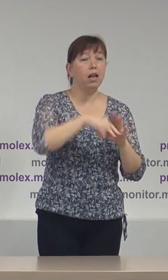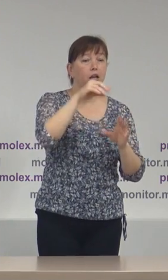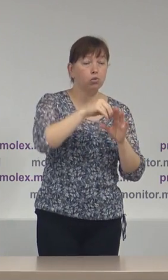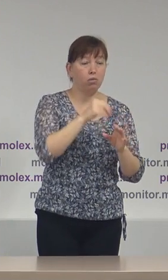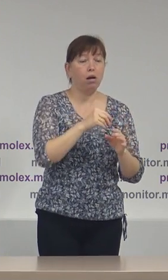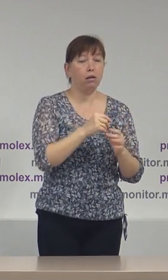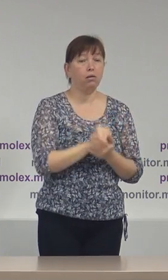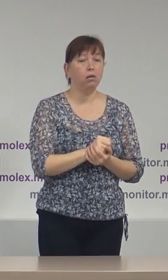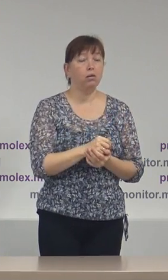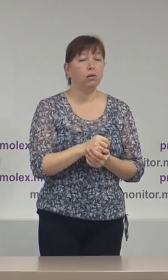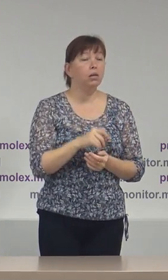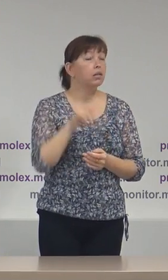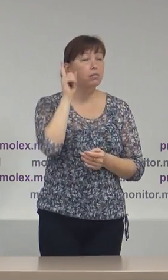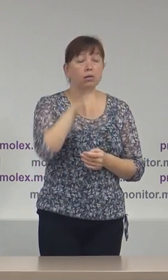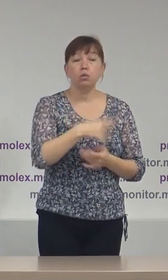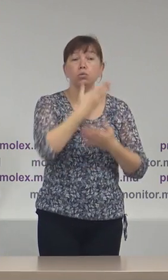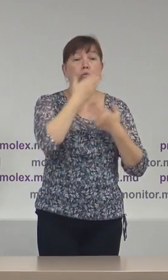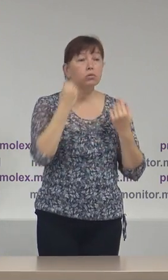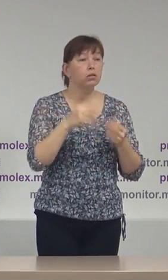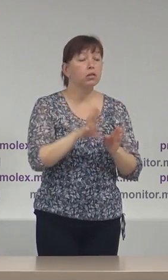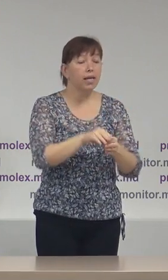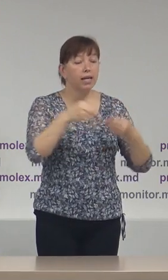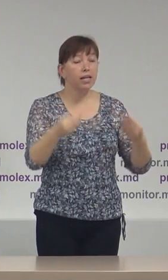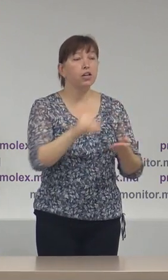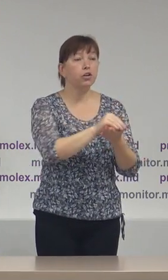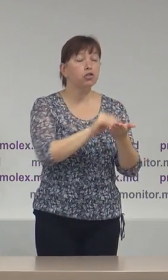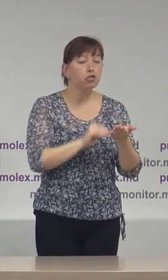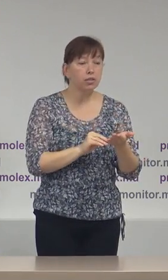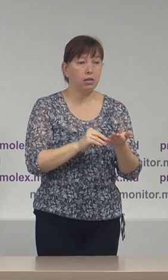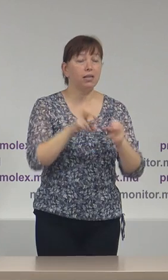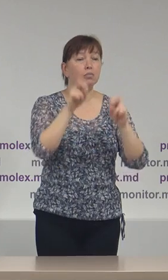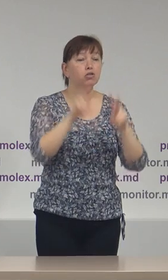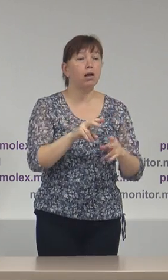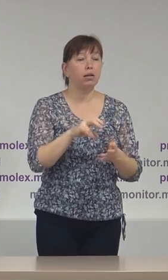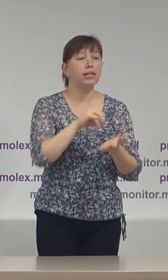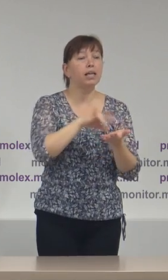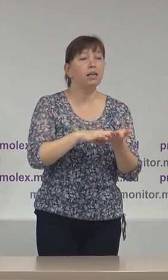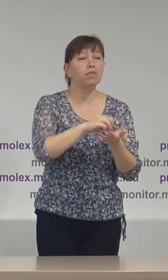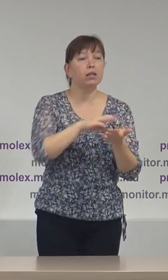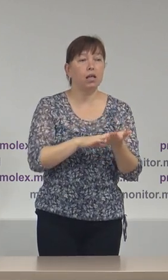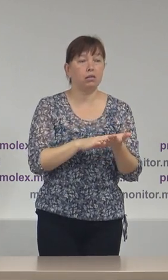nici nu dețin registri speciale de evidență a